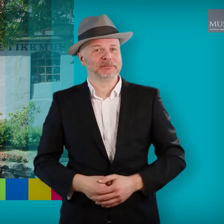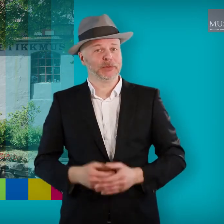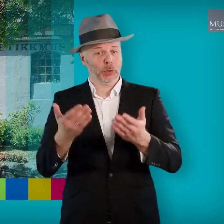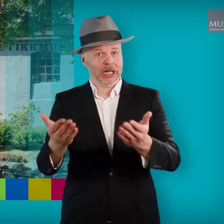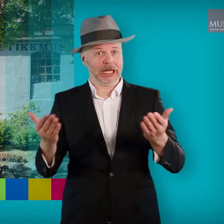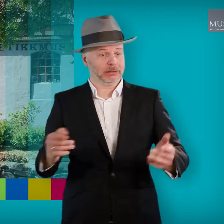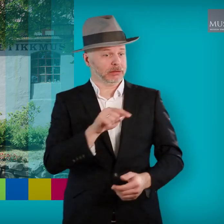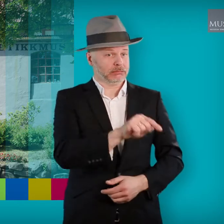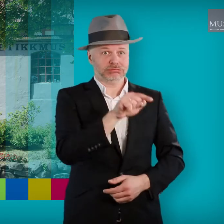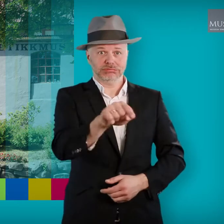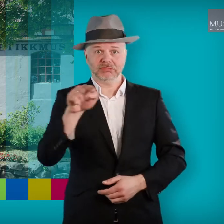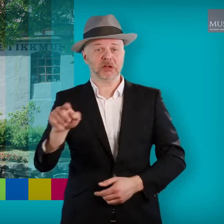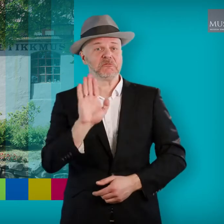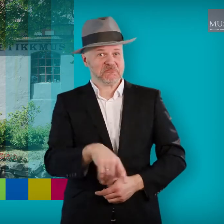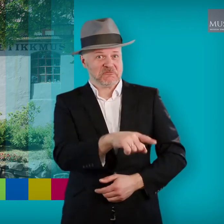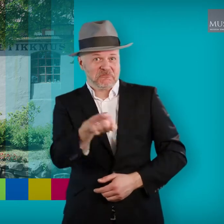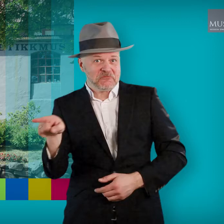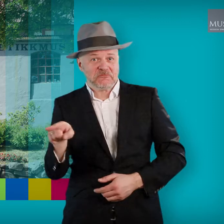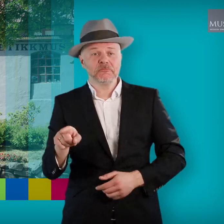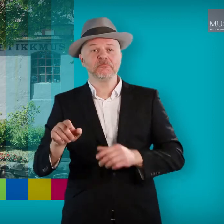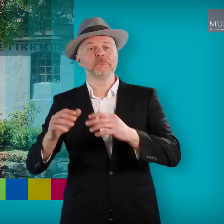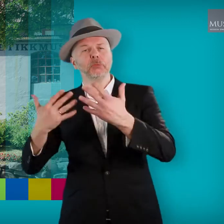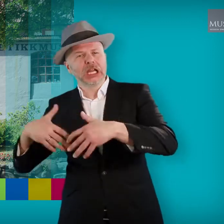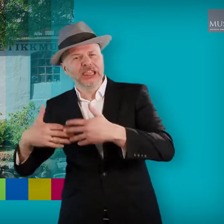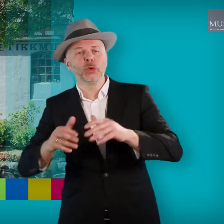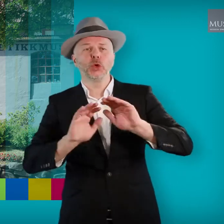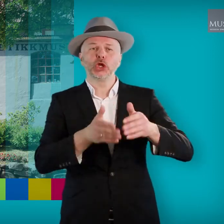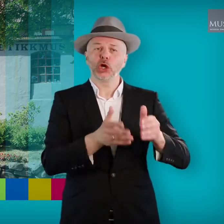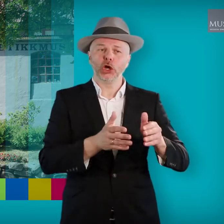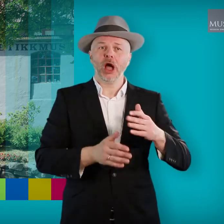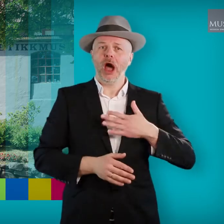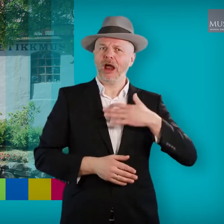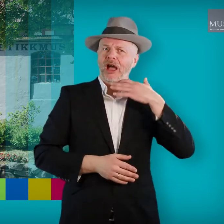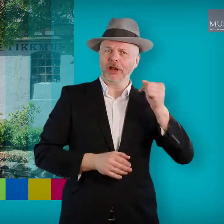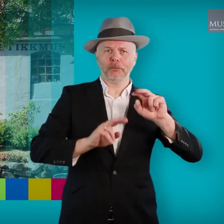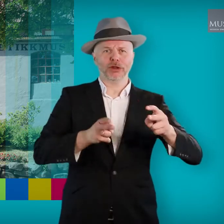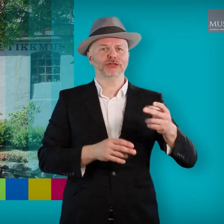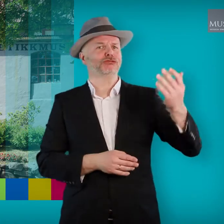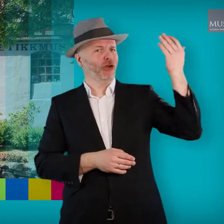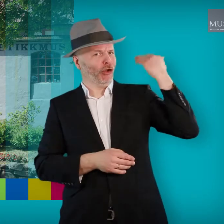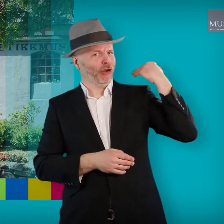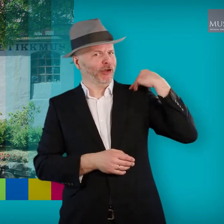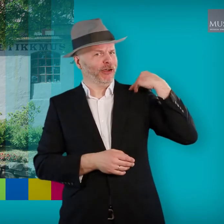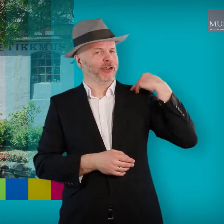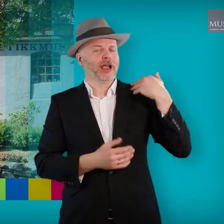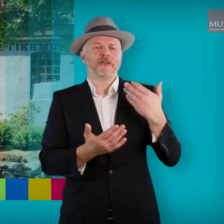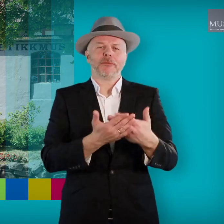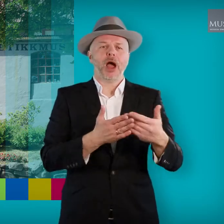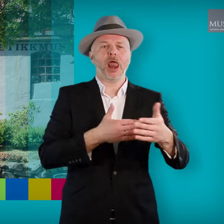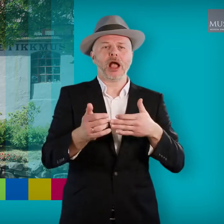I utstillingene våre har vi flere maskiner og utstyr som ble brukt til produksjon av